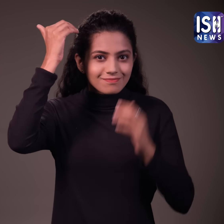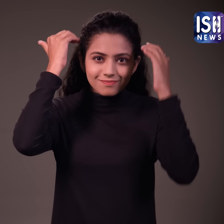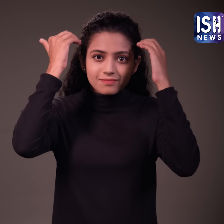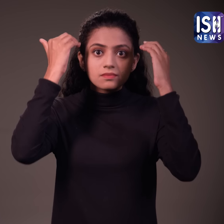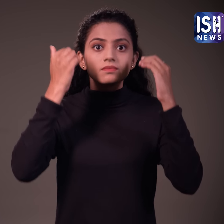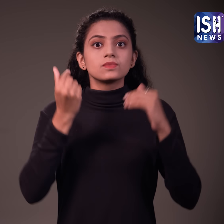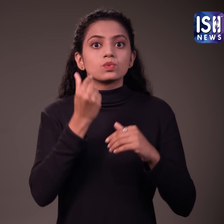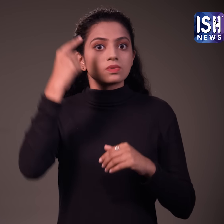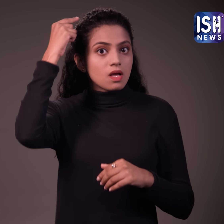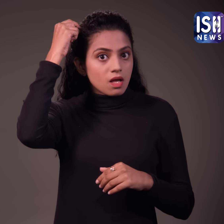मॉइस्चुराइजर है